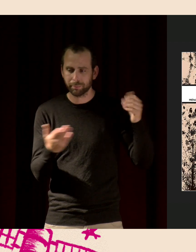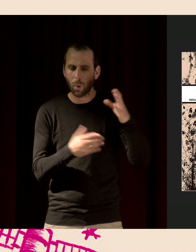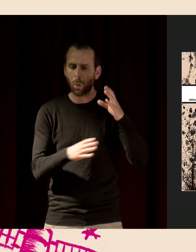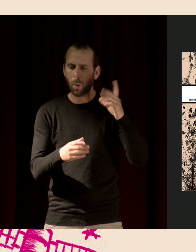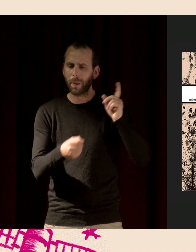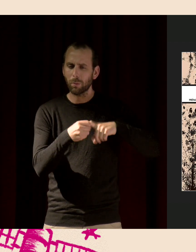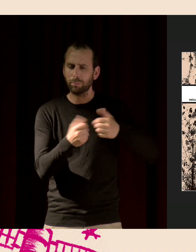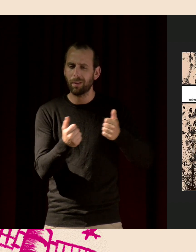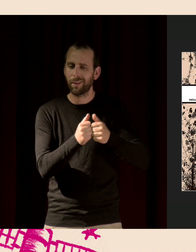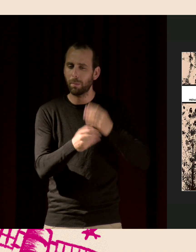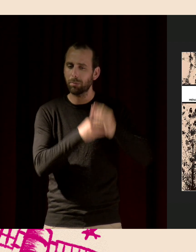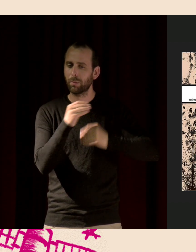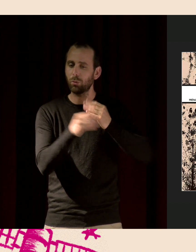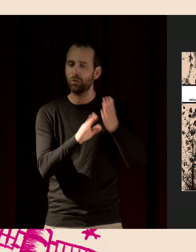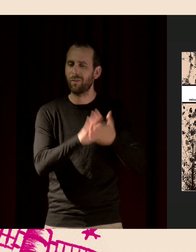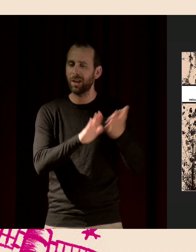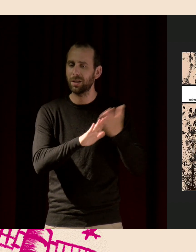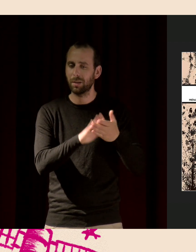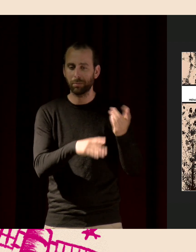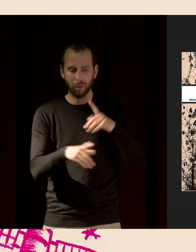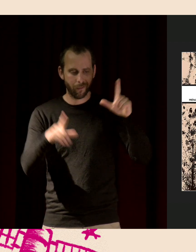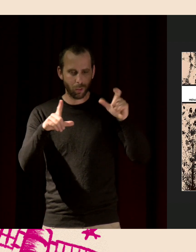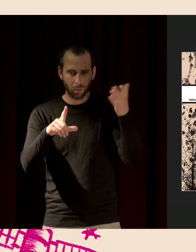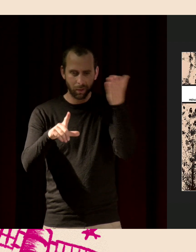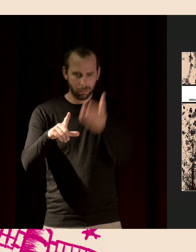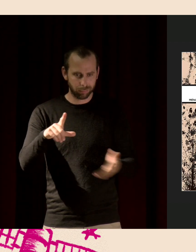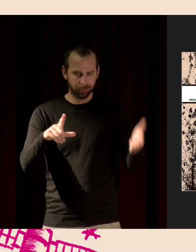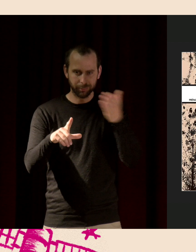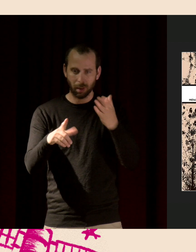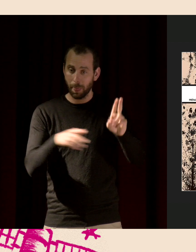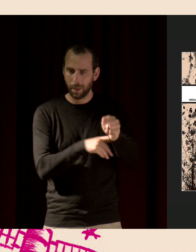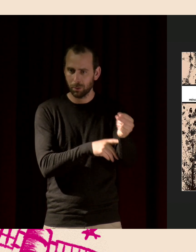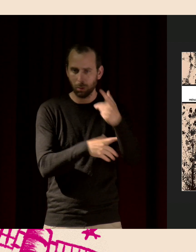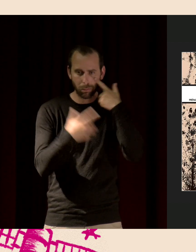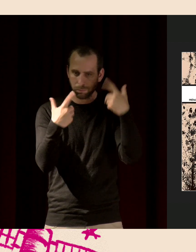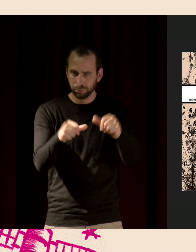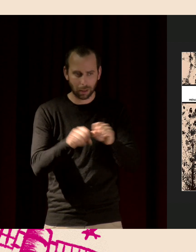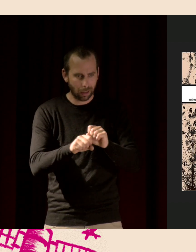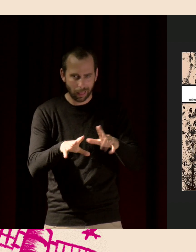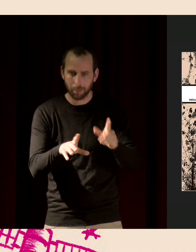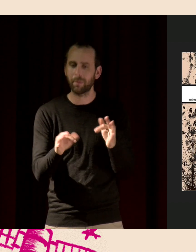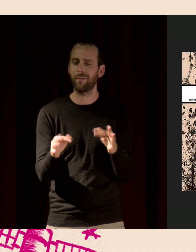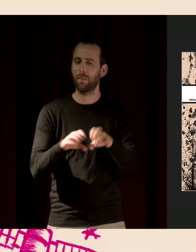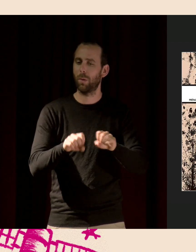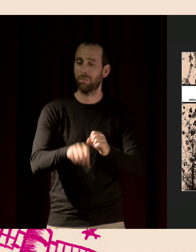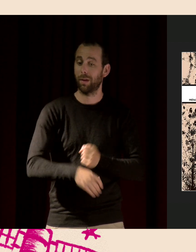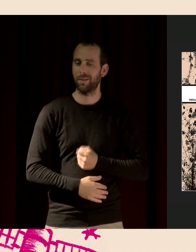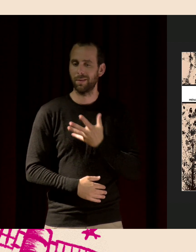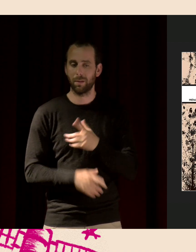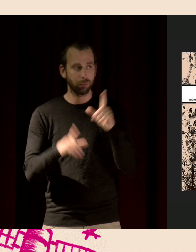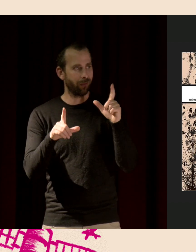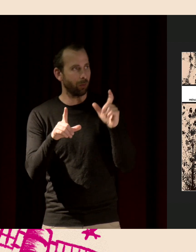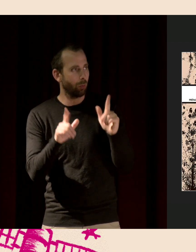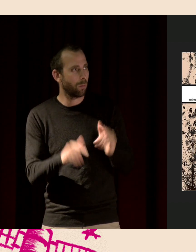nature, on voit la nature. Et puis, d'un point de vue production artistique, on pense à la photo ici avec